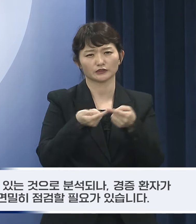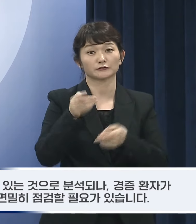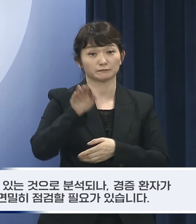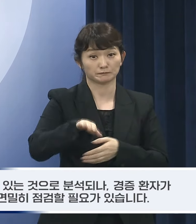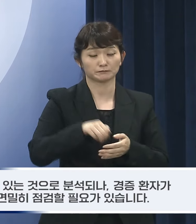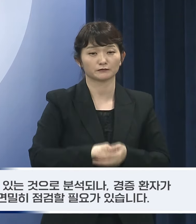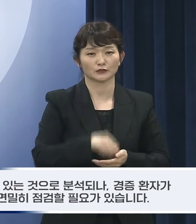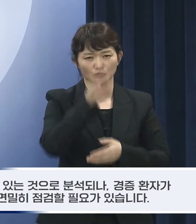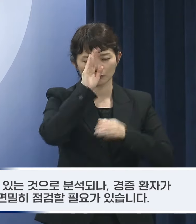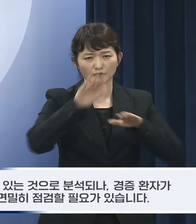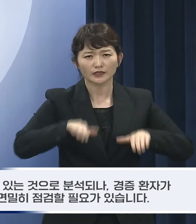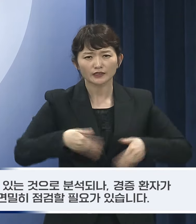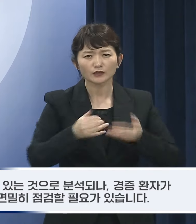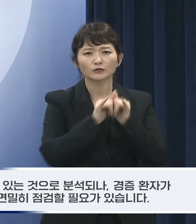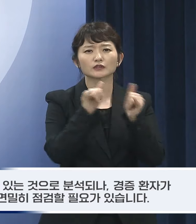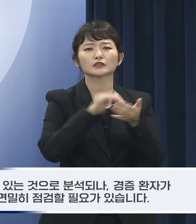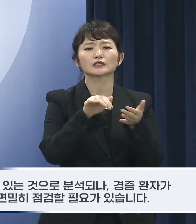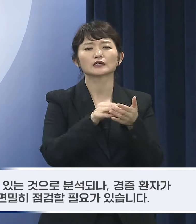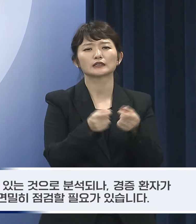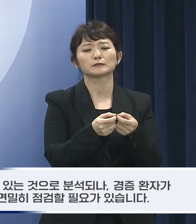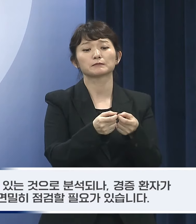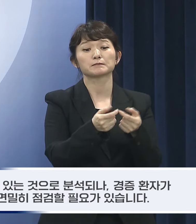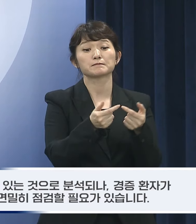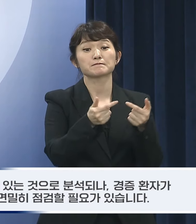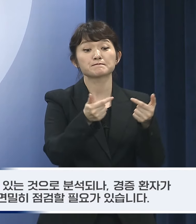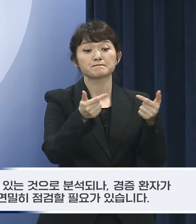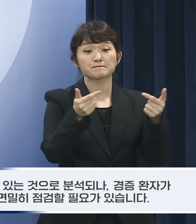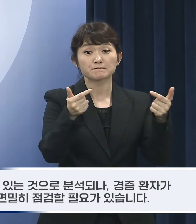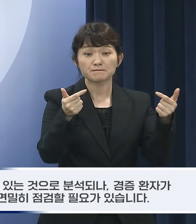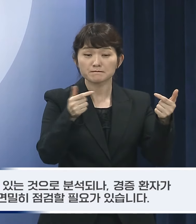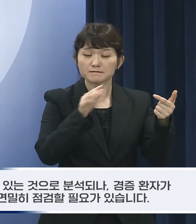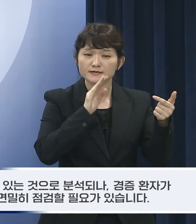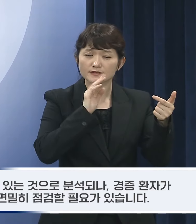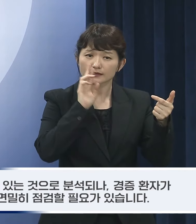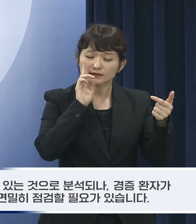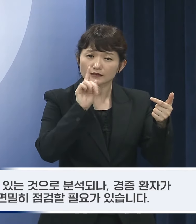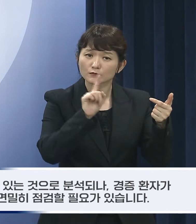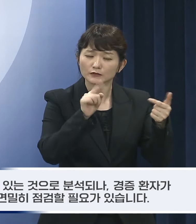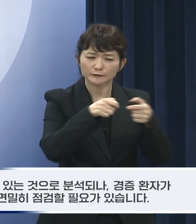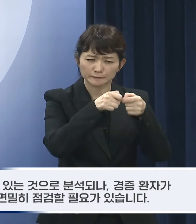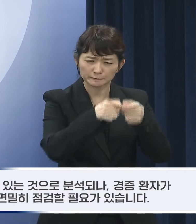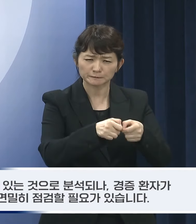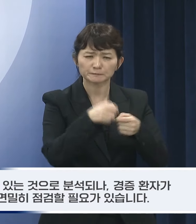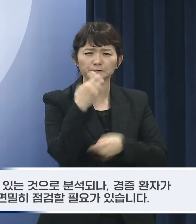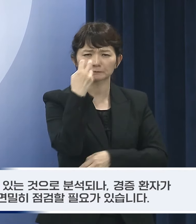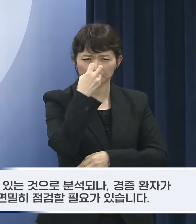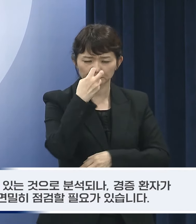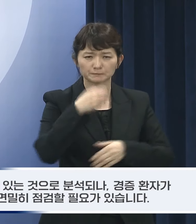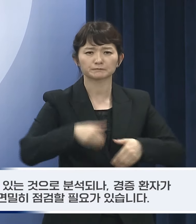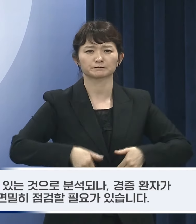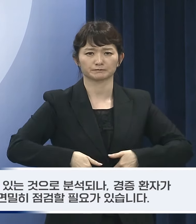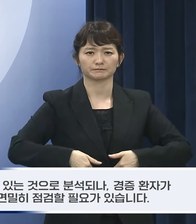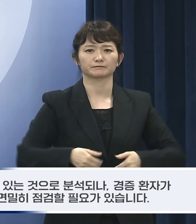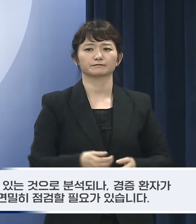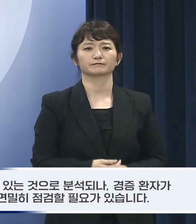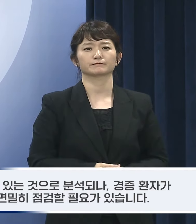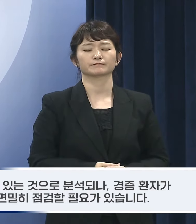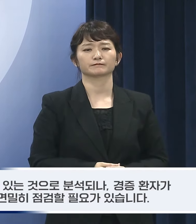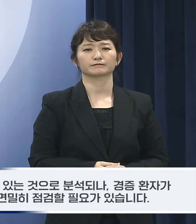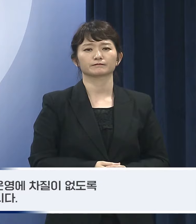경증 환자가 다시 증가하는 추세로 접어드는 것은 아닌지 면밀히 점검할 필요가 있습니다.